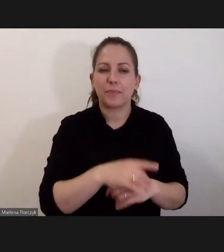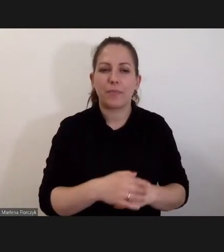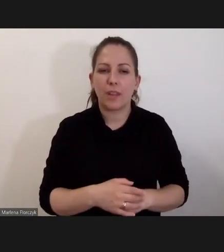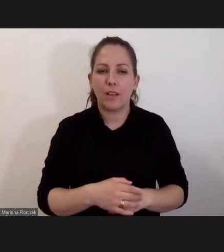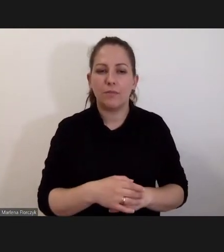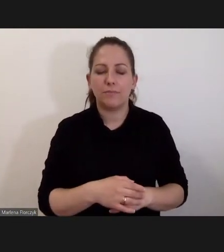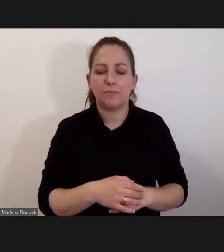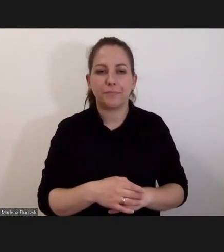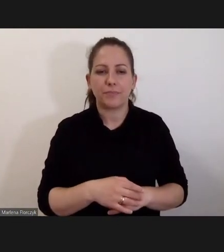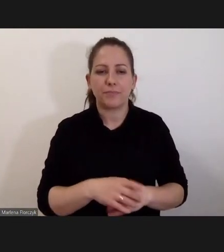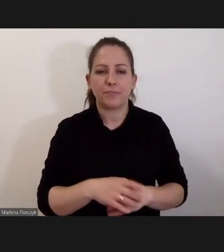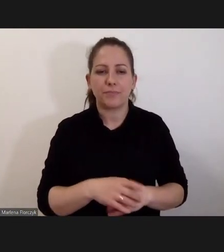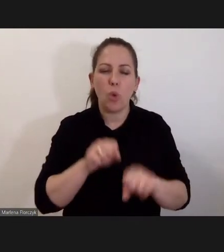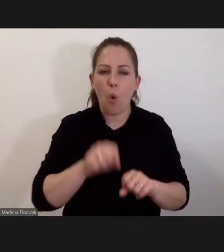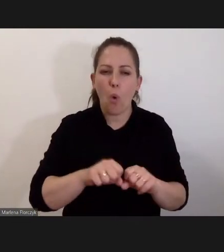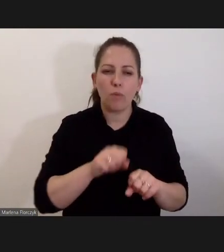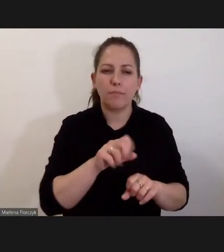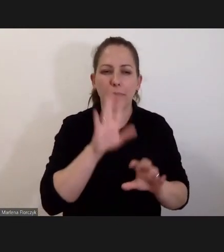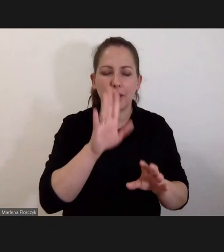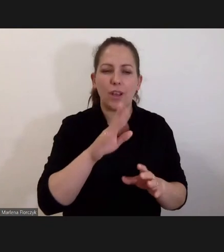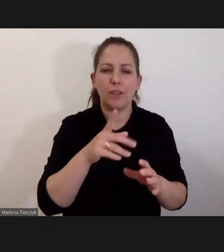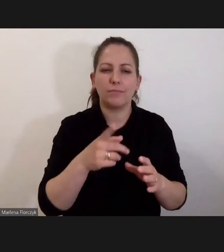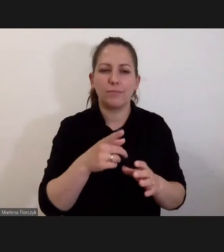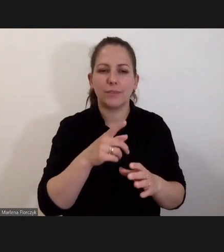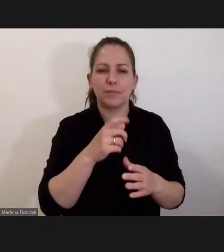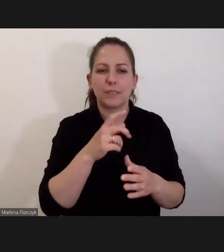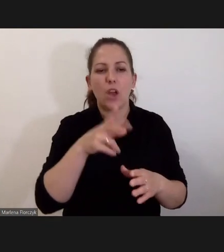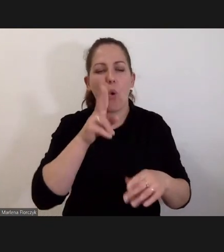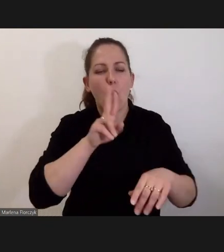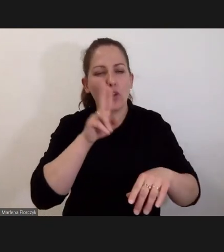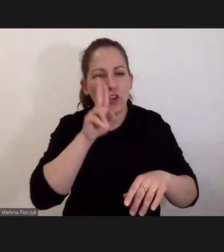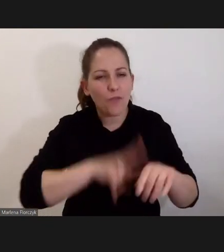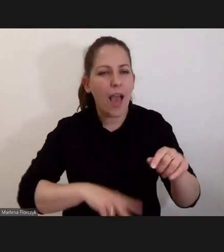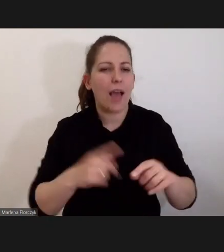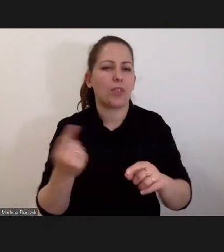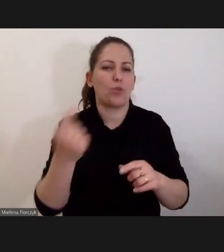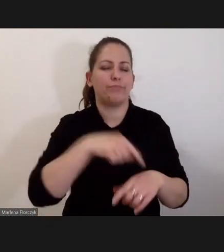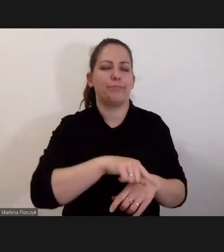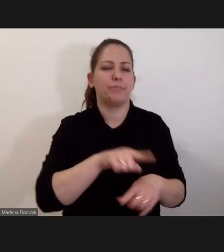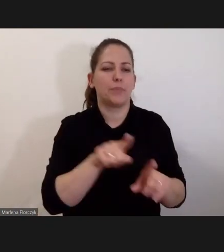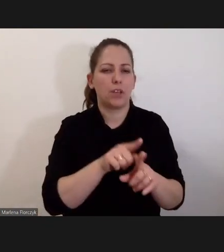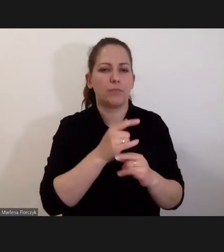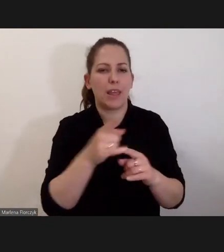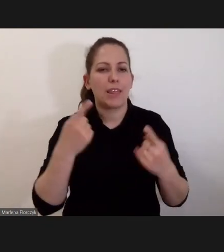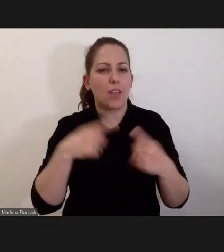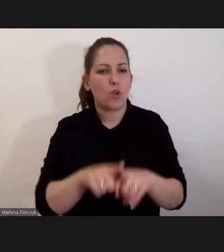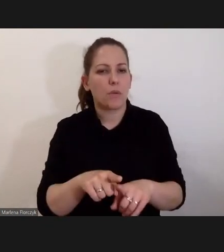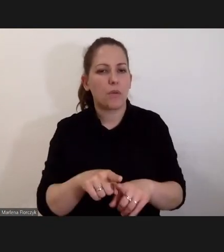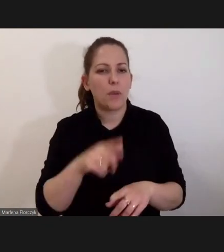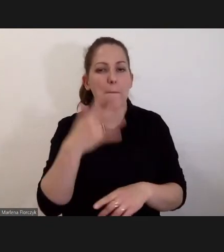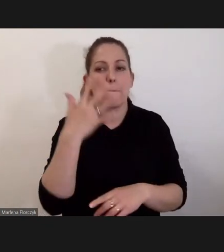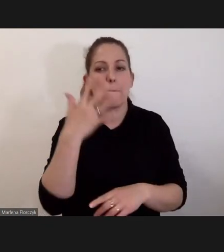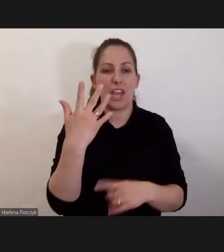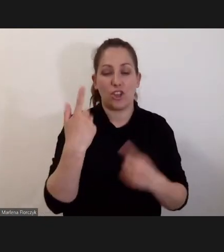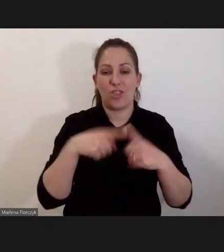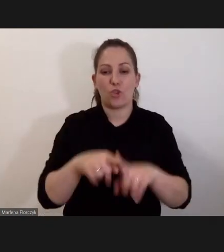posiedzeń sądowych z udziałem świadków i prezentacją dowodów będzie jednocześnie toczyło się pięć.